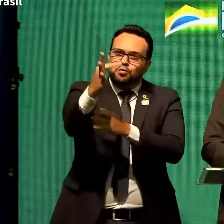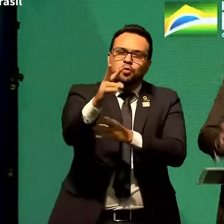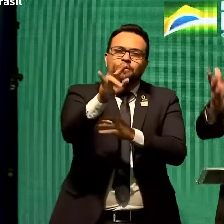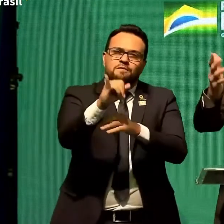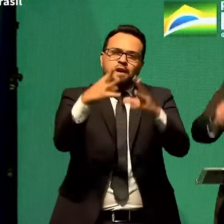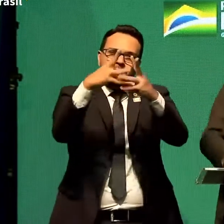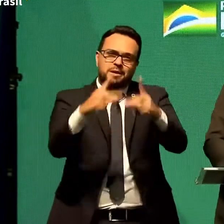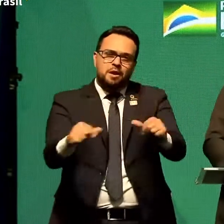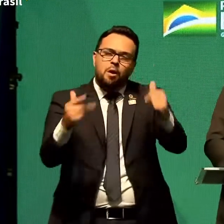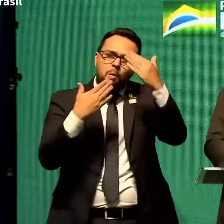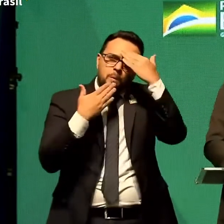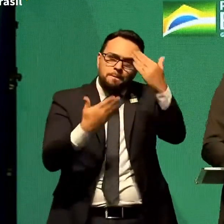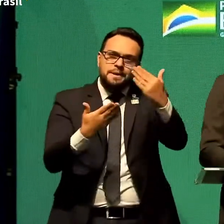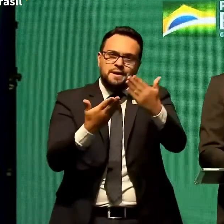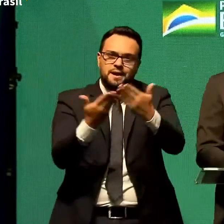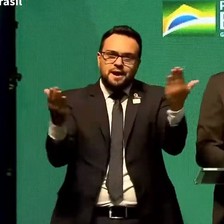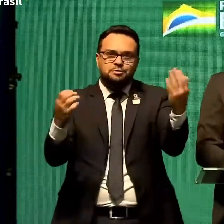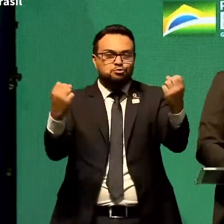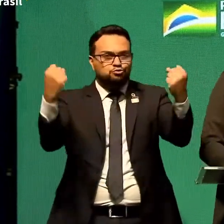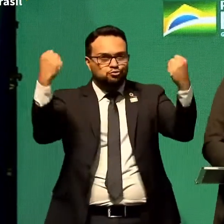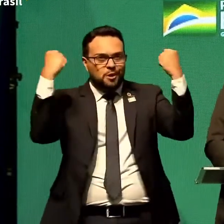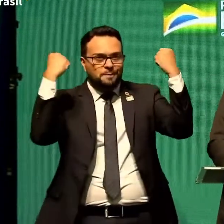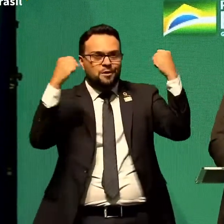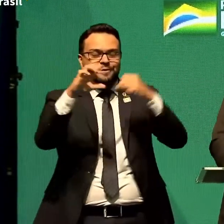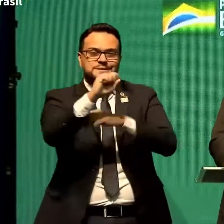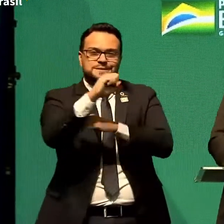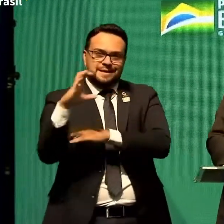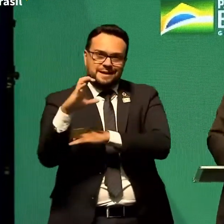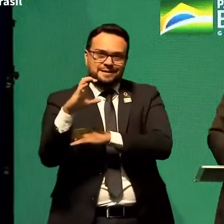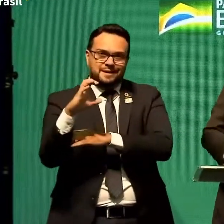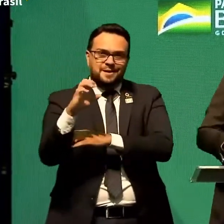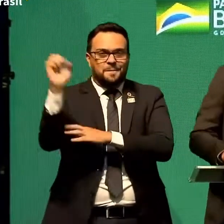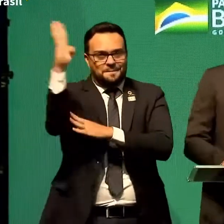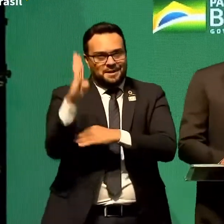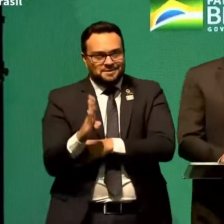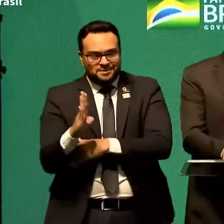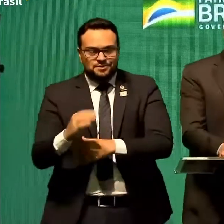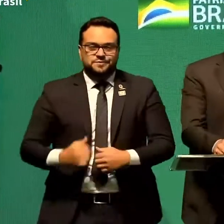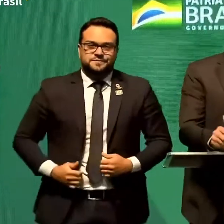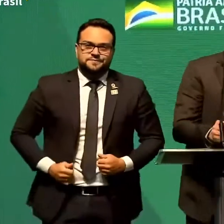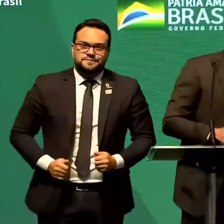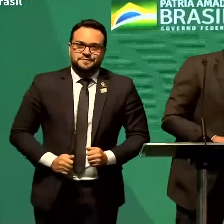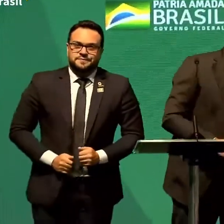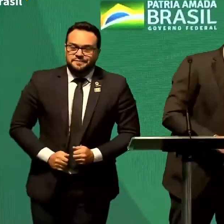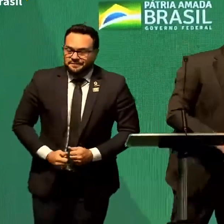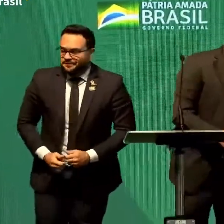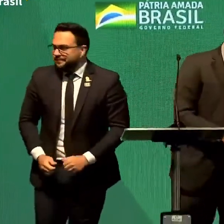disso tudo obrigado Chapecó Santa Catarina e o meu Brasil Obrigada.